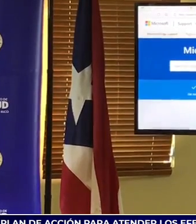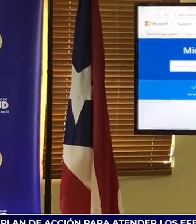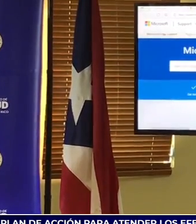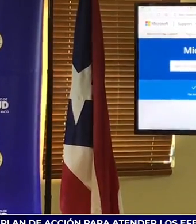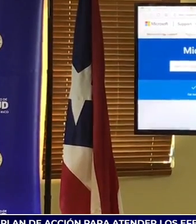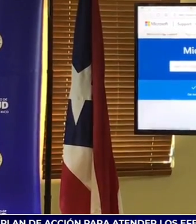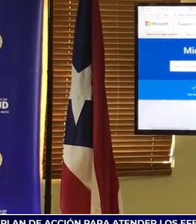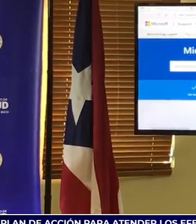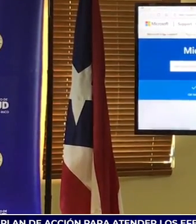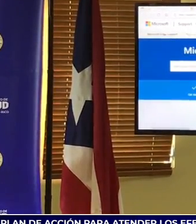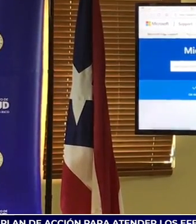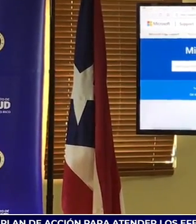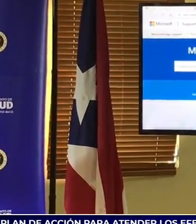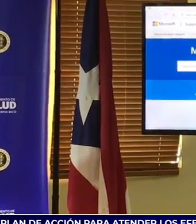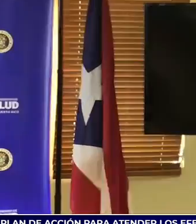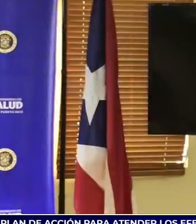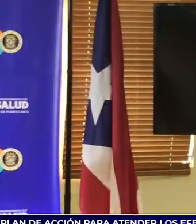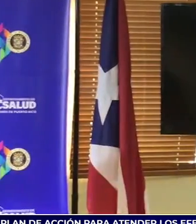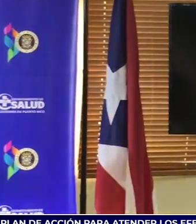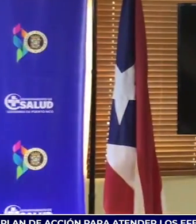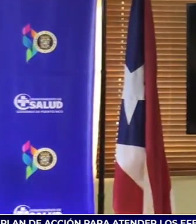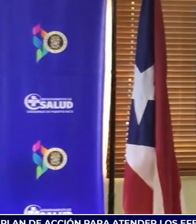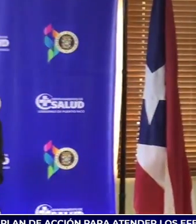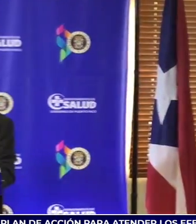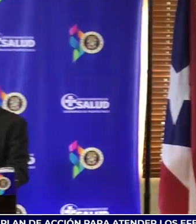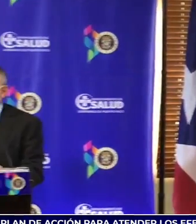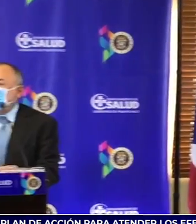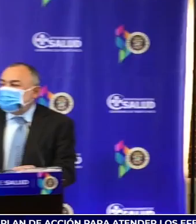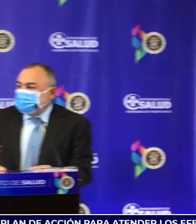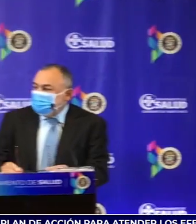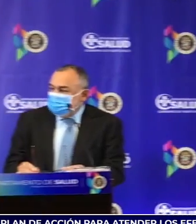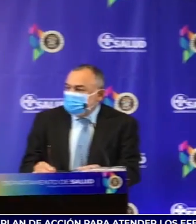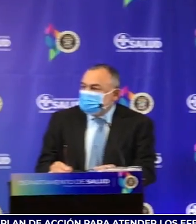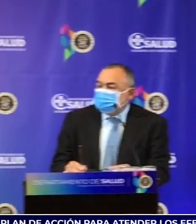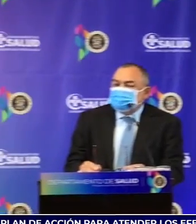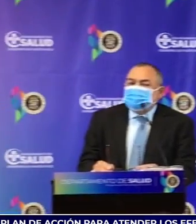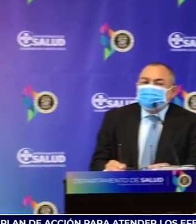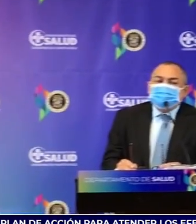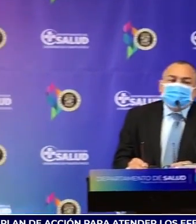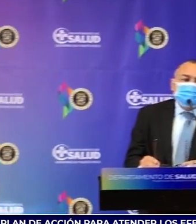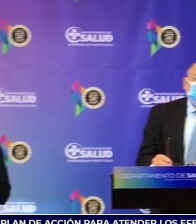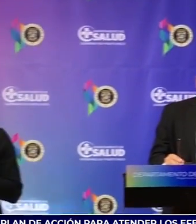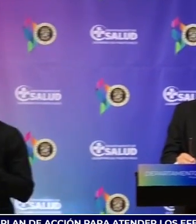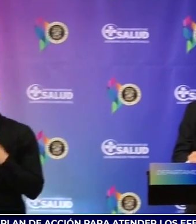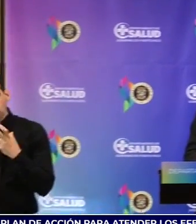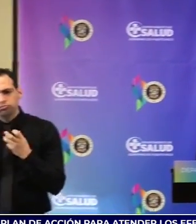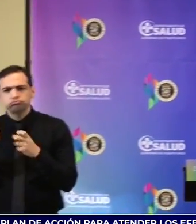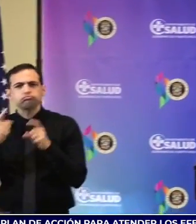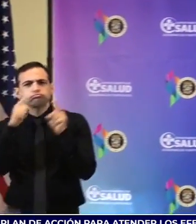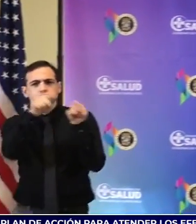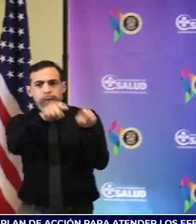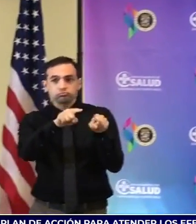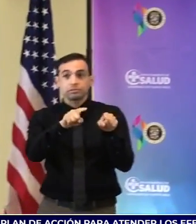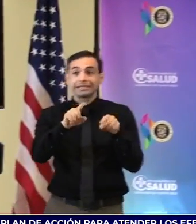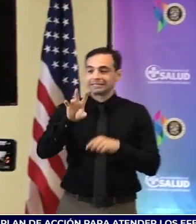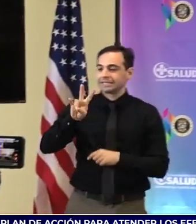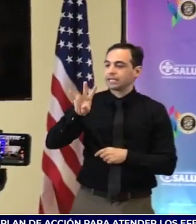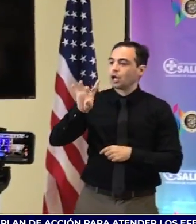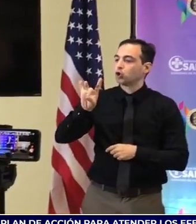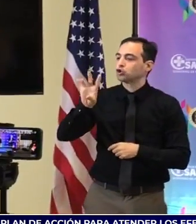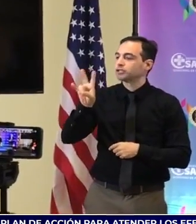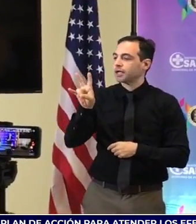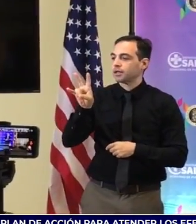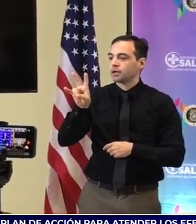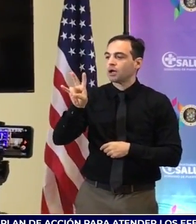Bueno, los pacientes que deseen ser atendidos en nuestra clínica pueden comunicarse al teléfono 787